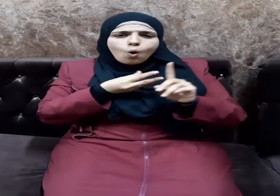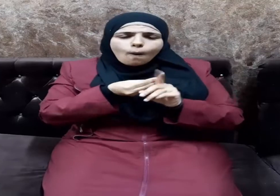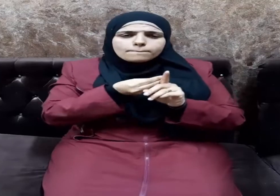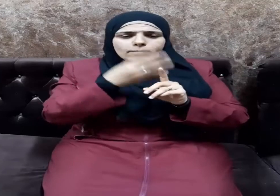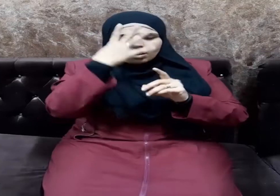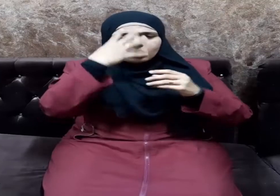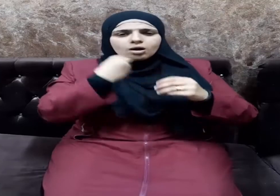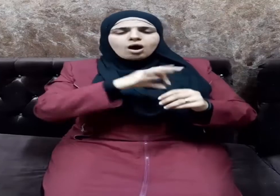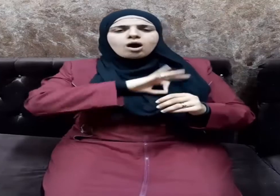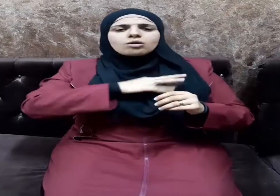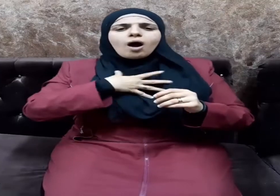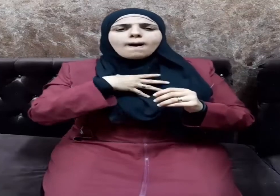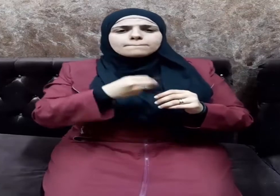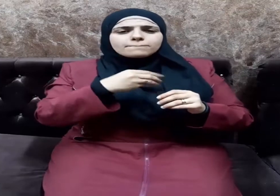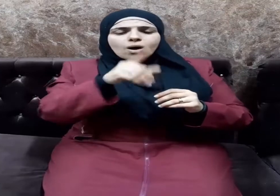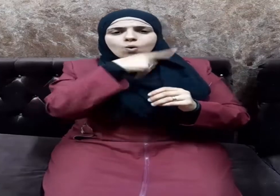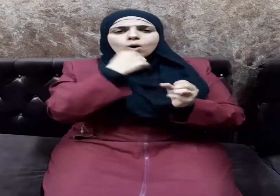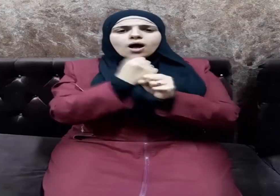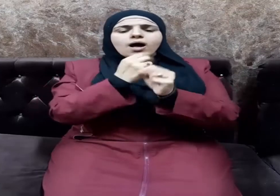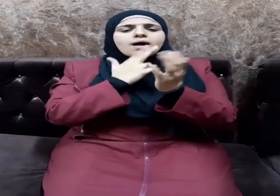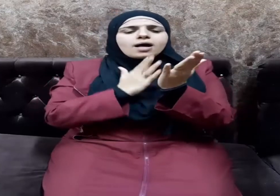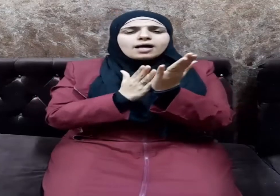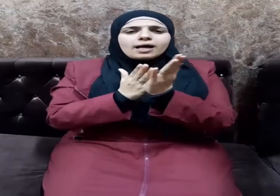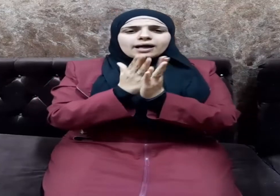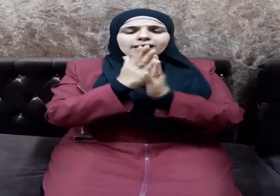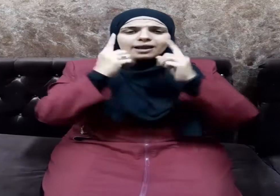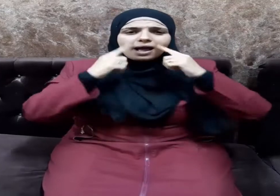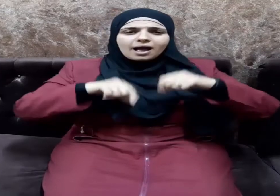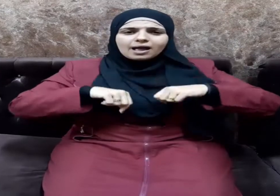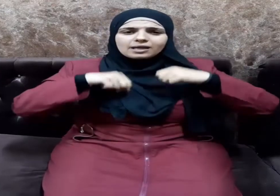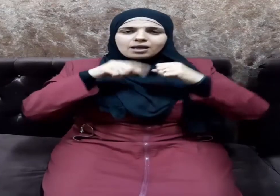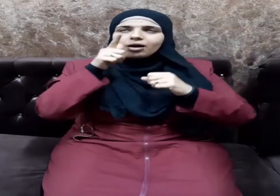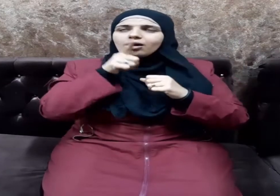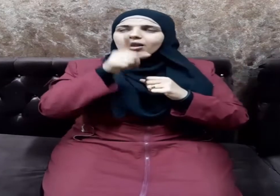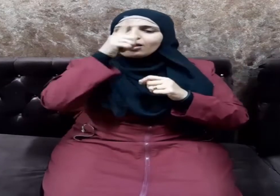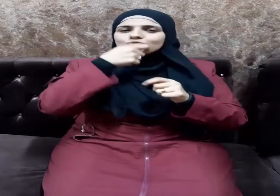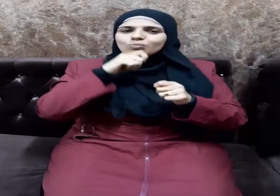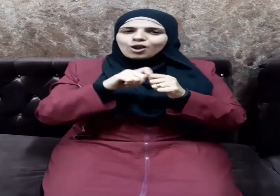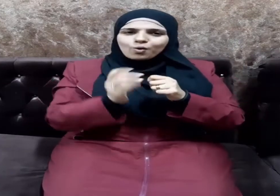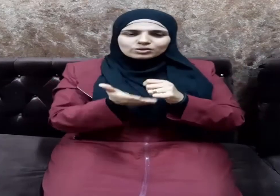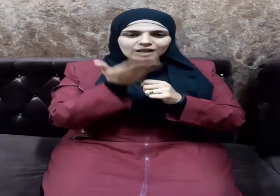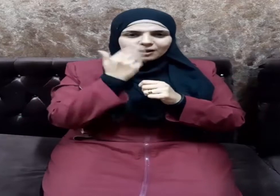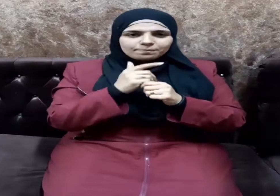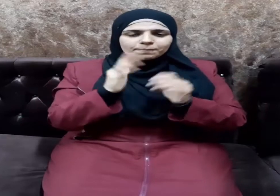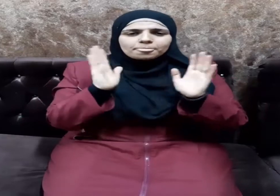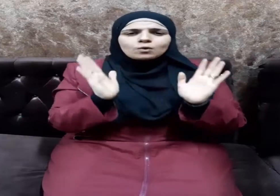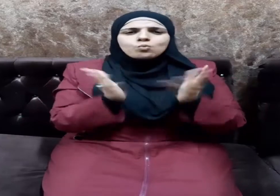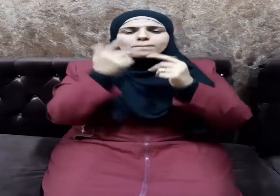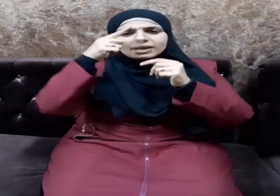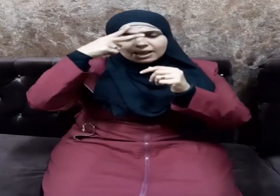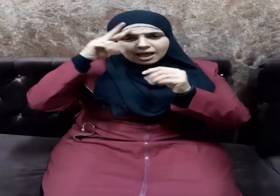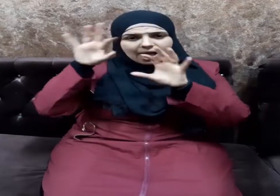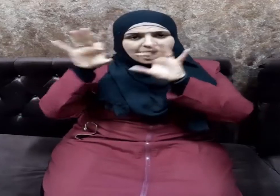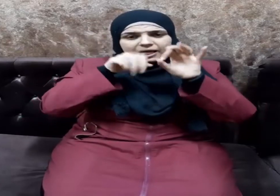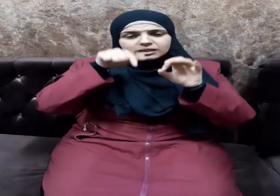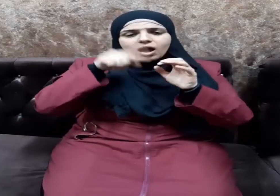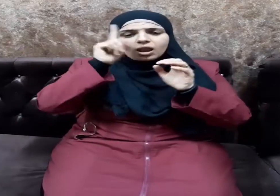والرحمة وحسن العشرة فقال تعالى ومن آياته أن خلق